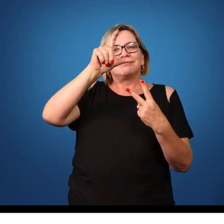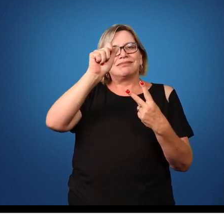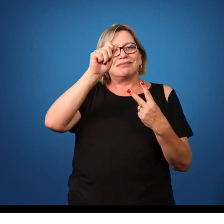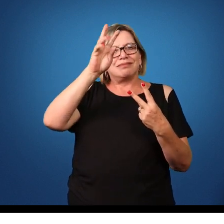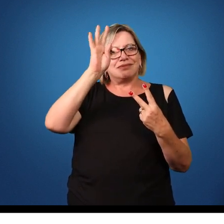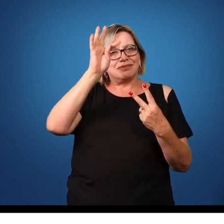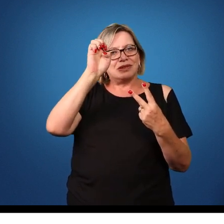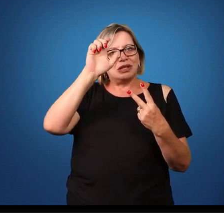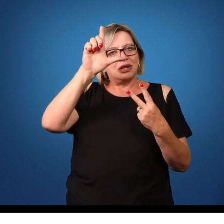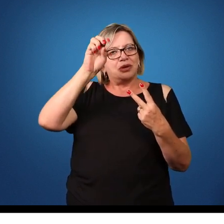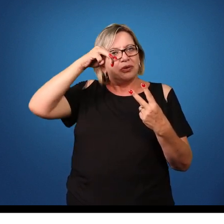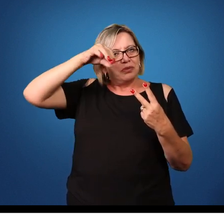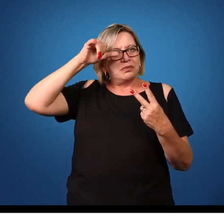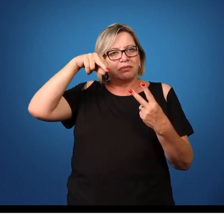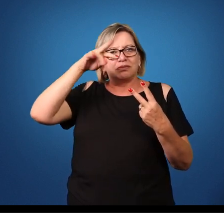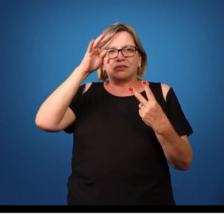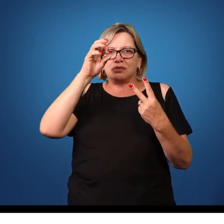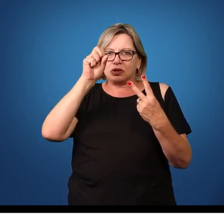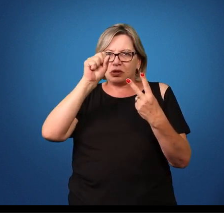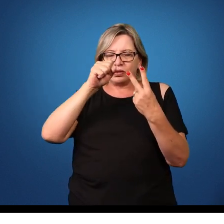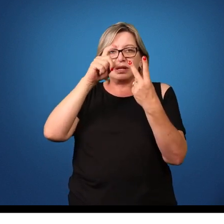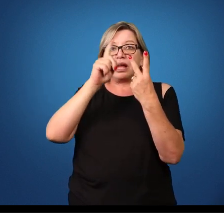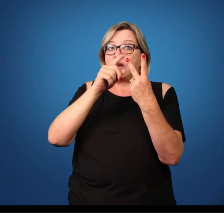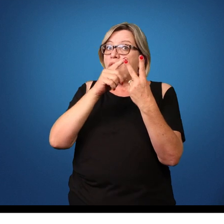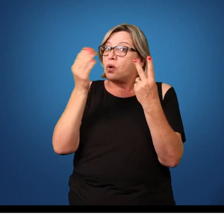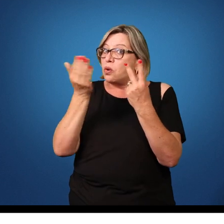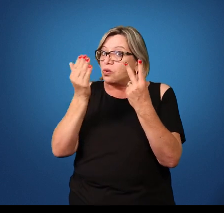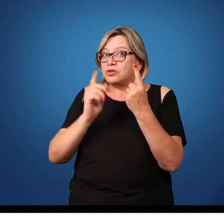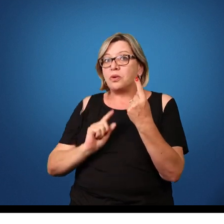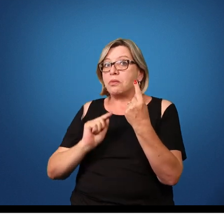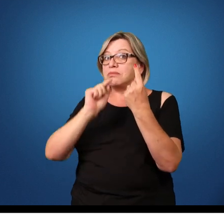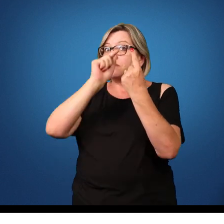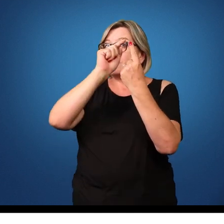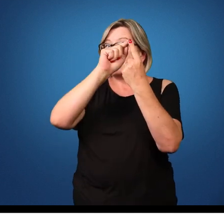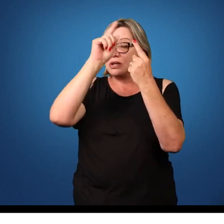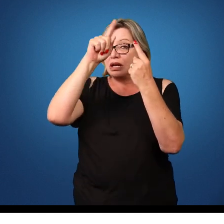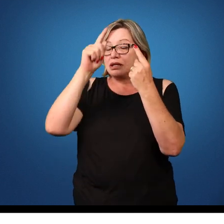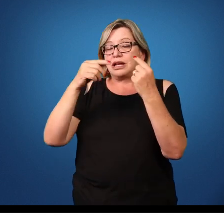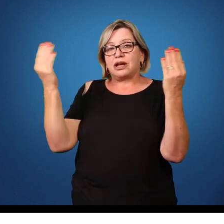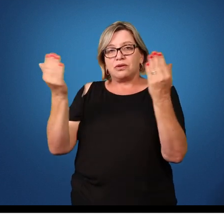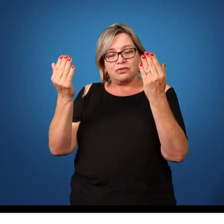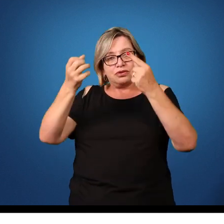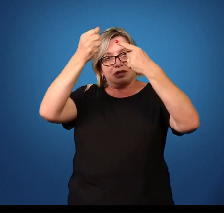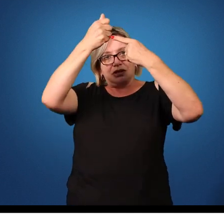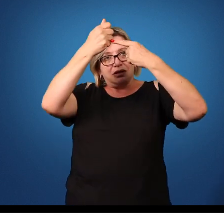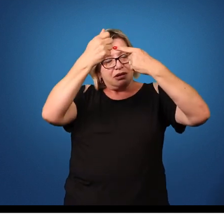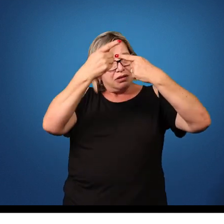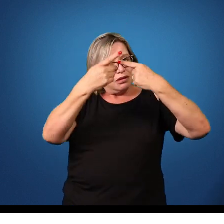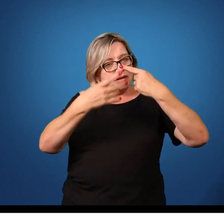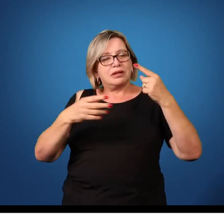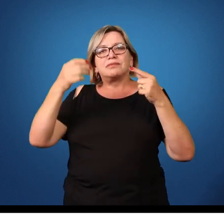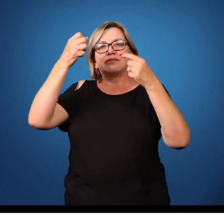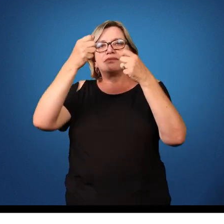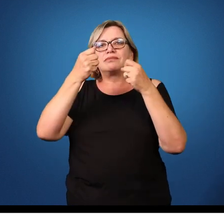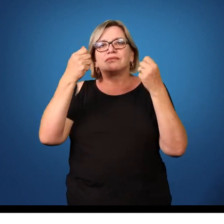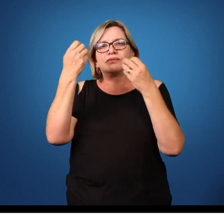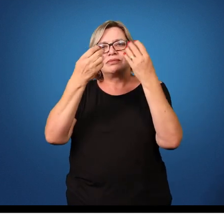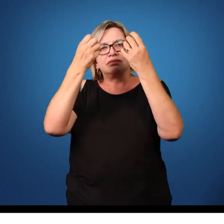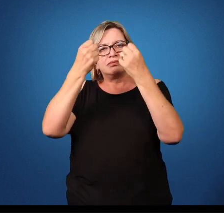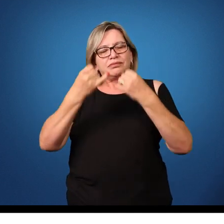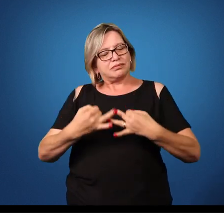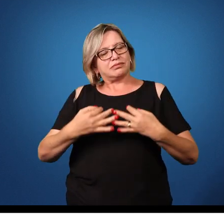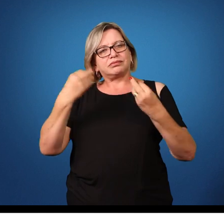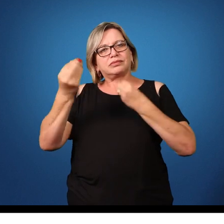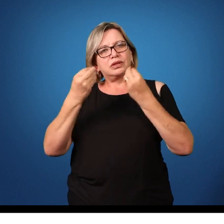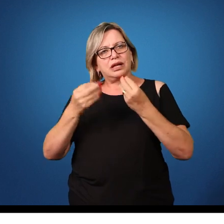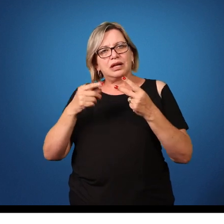No caso dos nematóides, eles serão o foco dessa videoaula. Então, vamos ver algumas características relacionadas a esse grupo. Os nematóides, eles